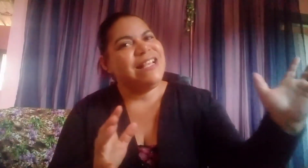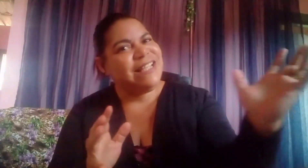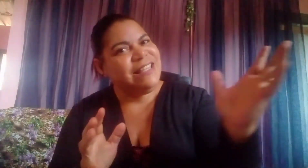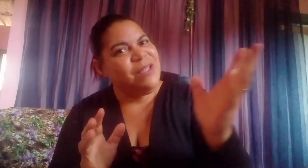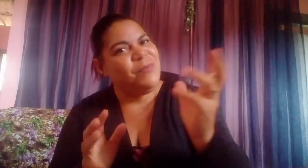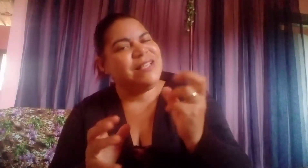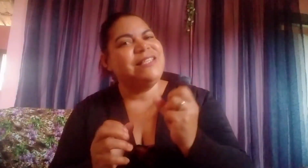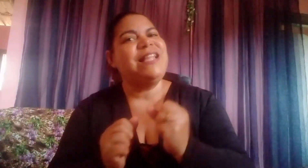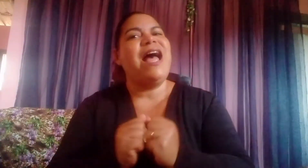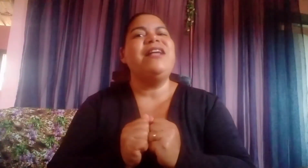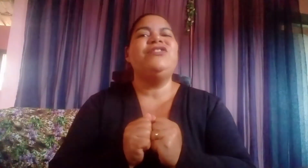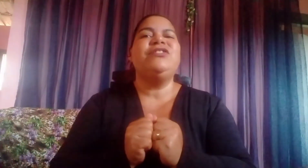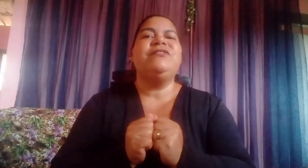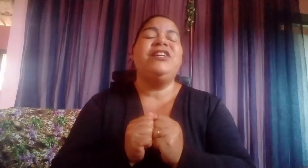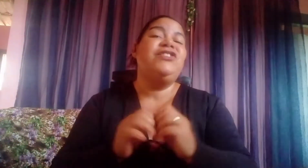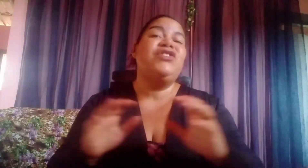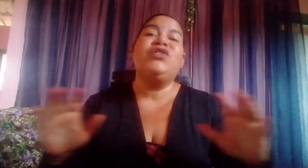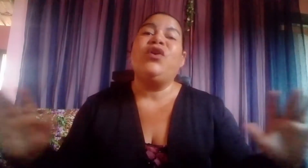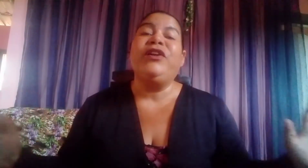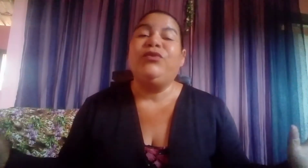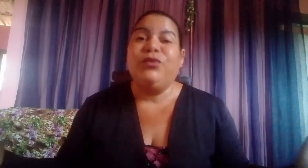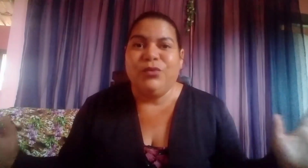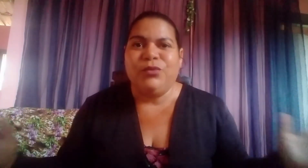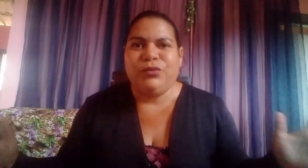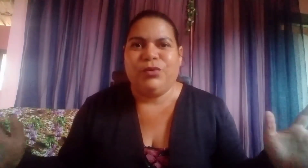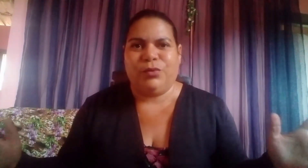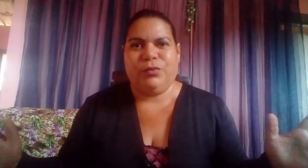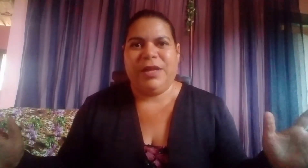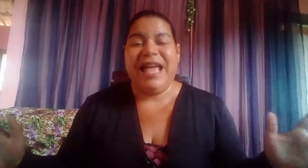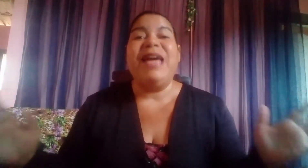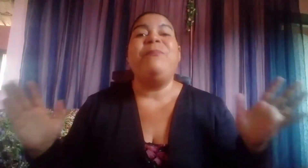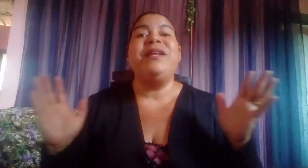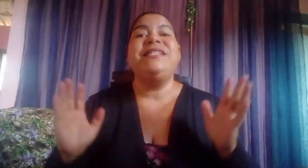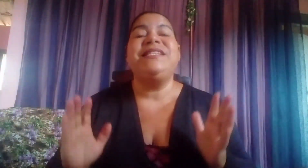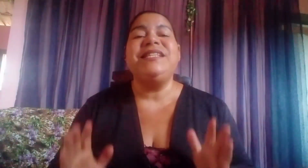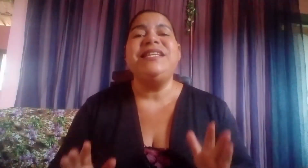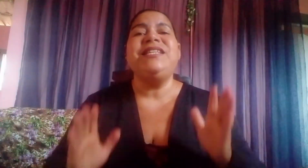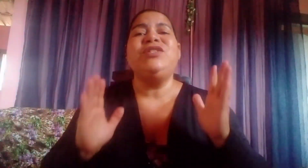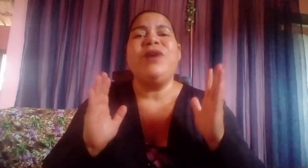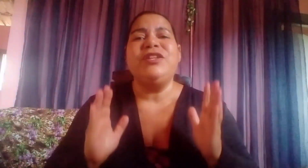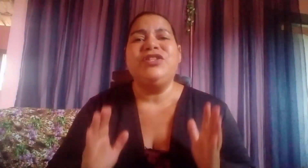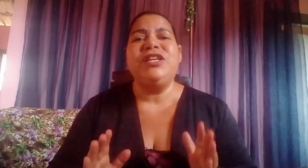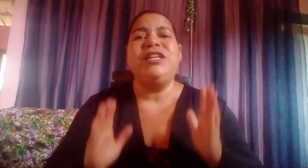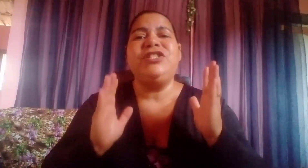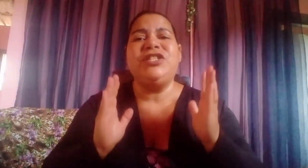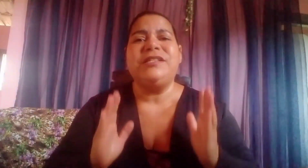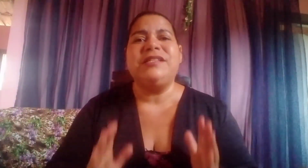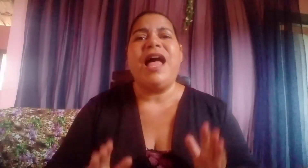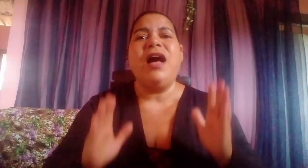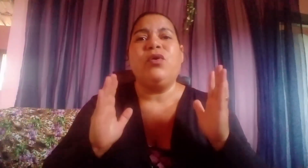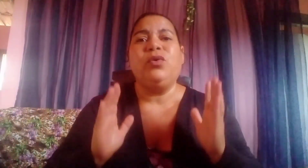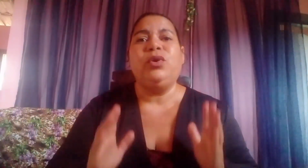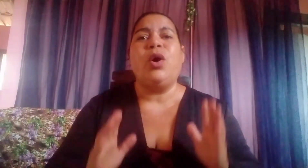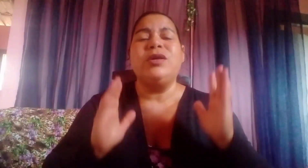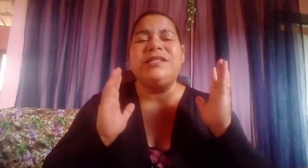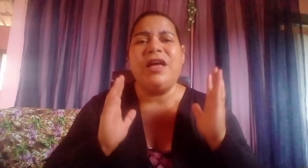essa tempestade e destrói tudo. É preciso a gente estar com nossa